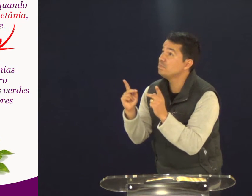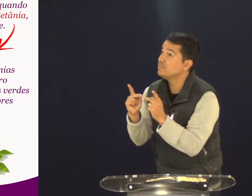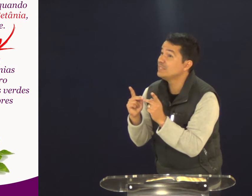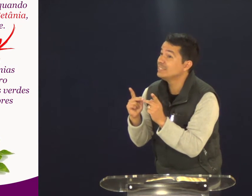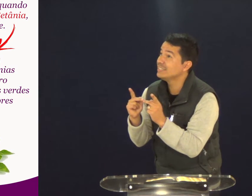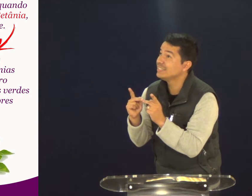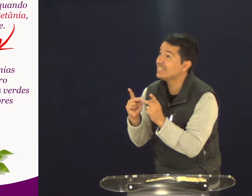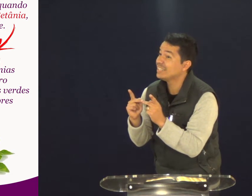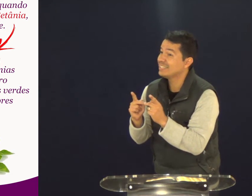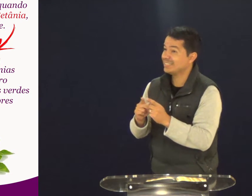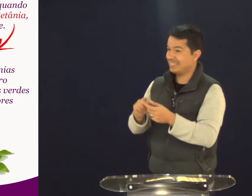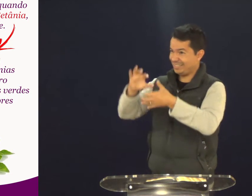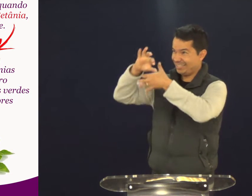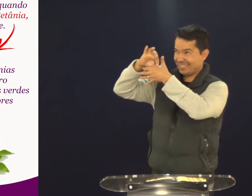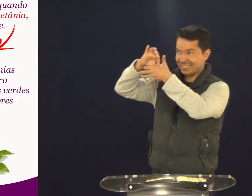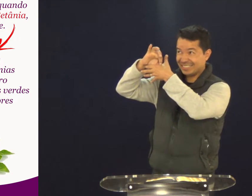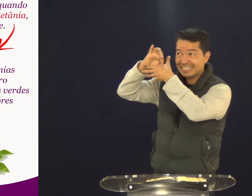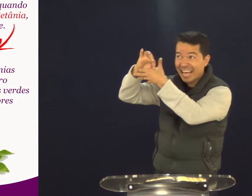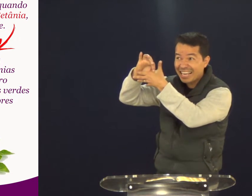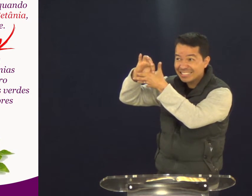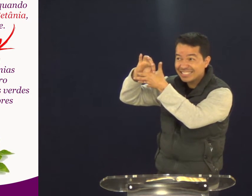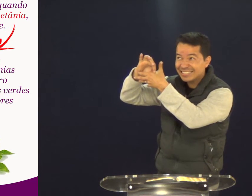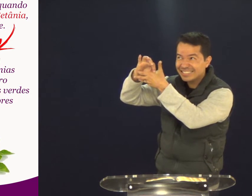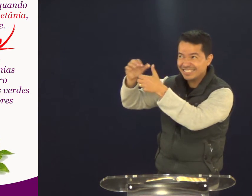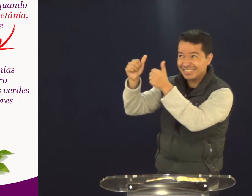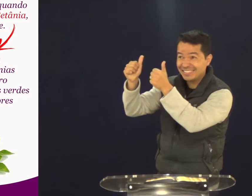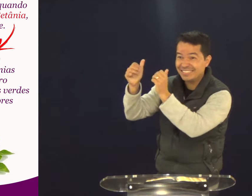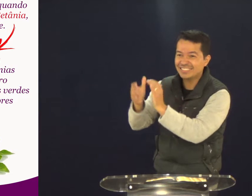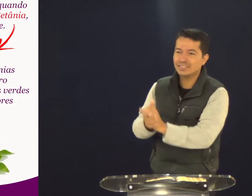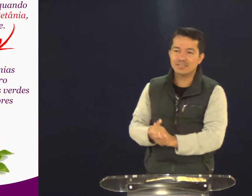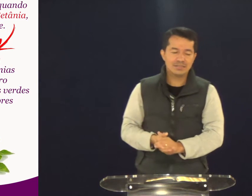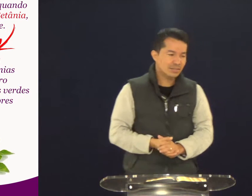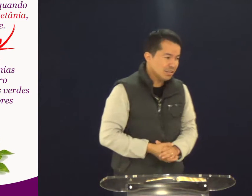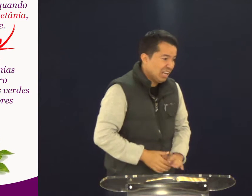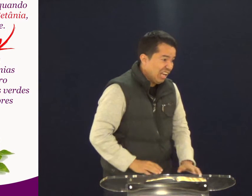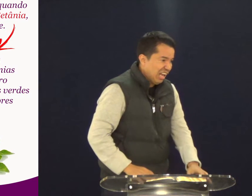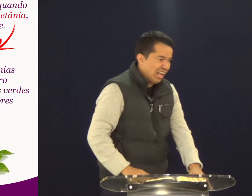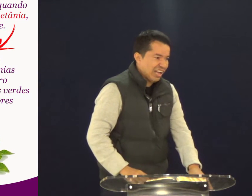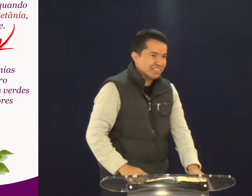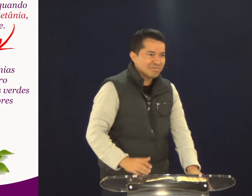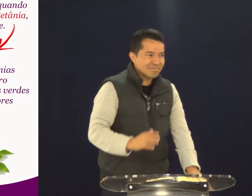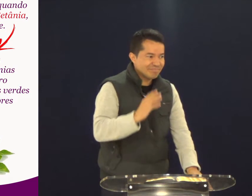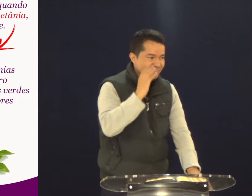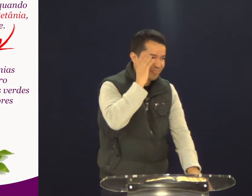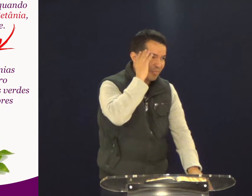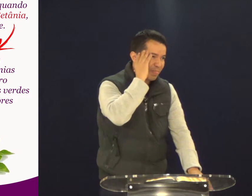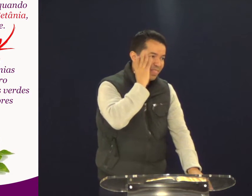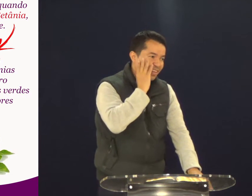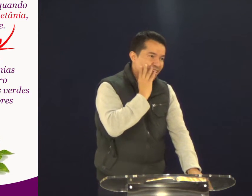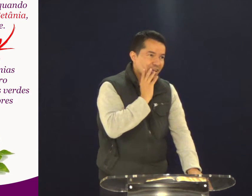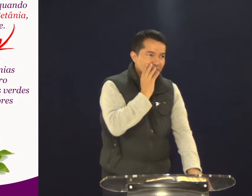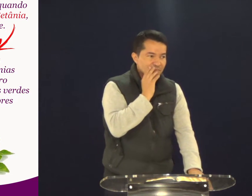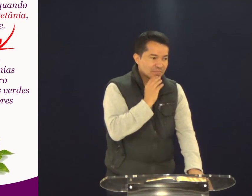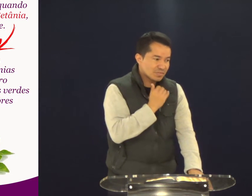Vamos pedir, então, uma pizza de carne. Pode ser? Então, pois é.